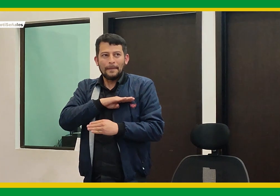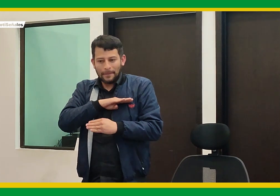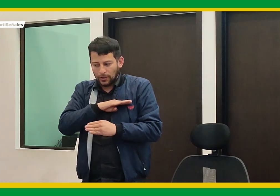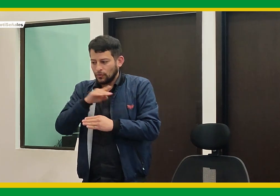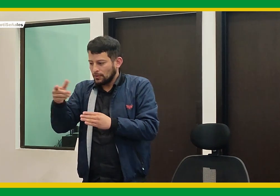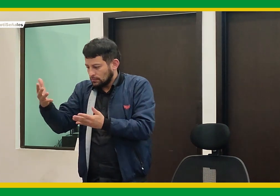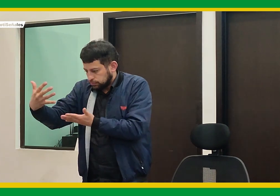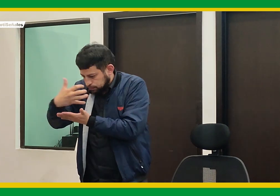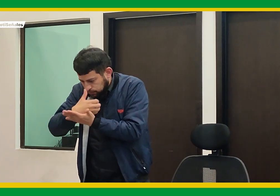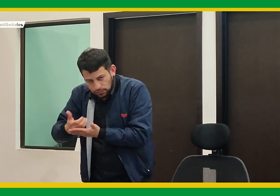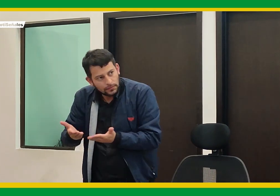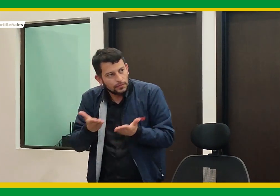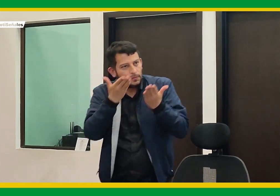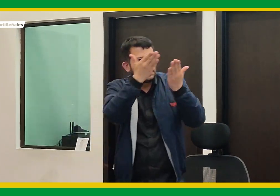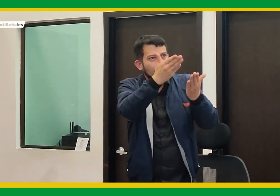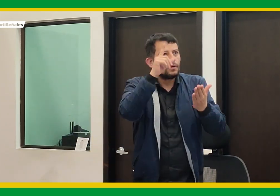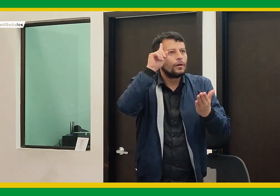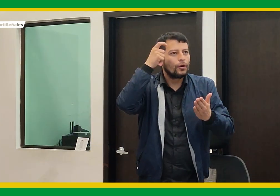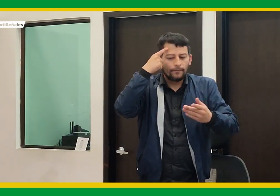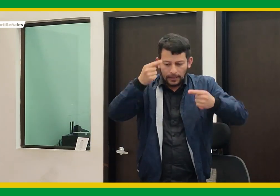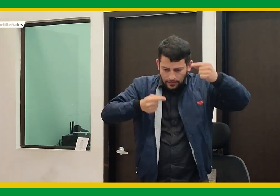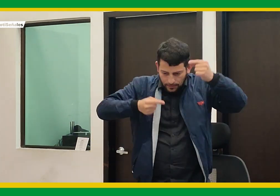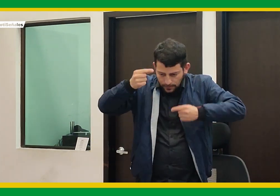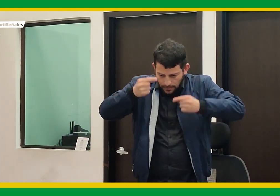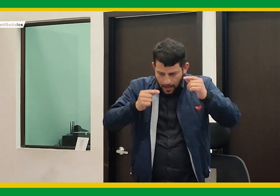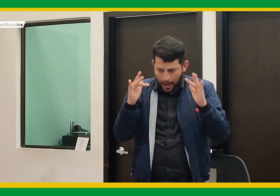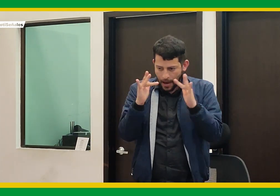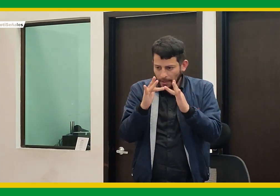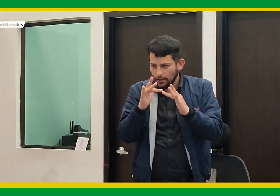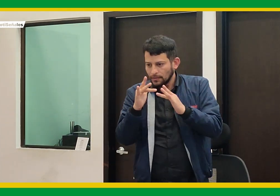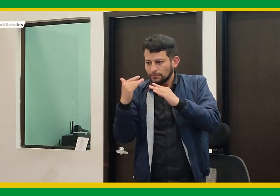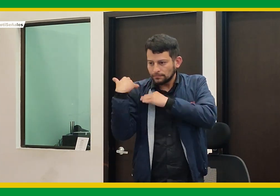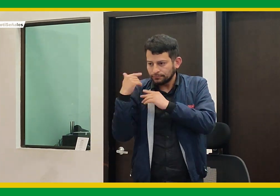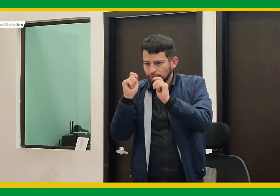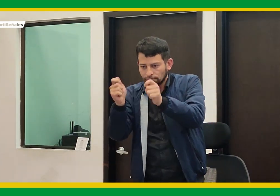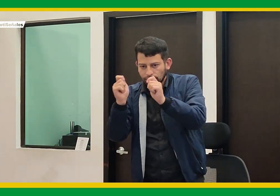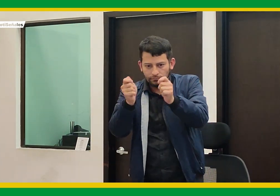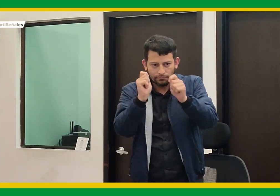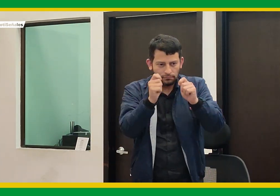porque bueno, las alcaldías pueden recoger la información en cada uno de los municipios.